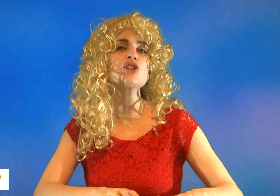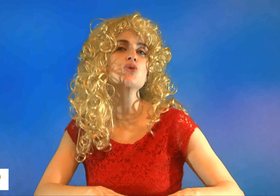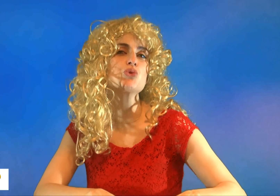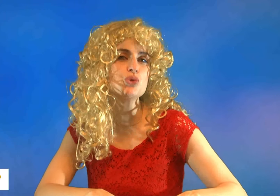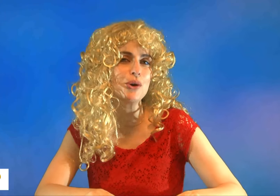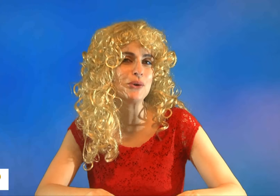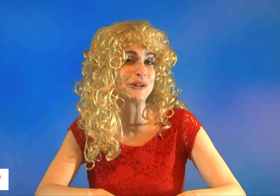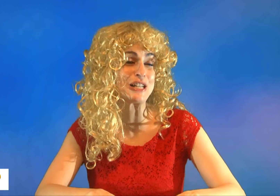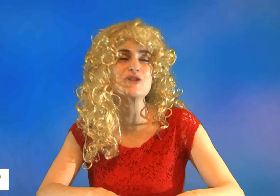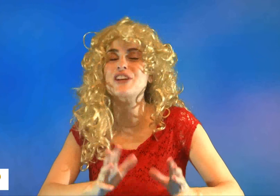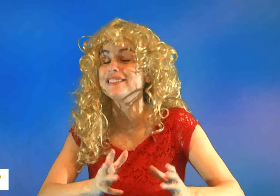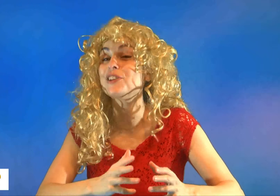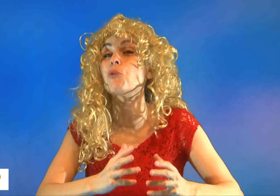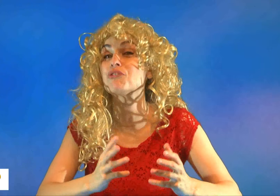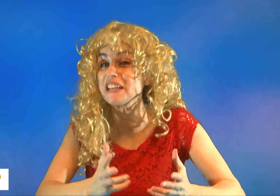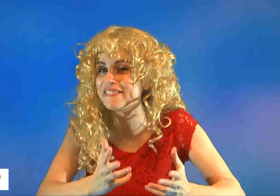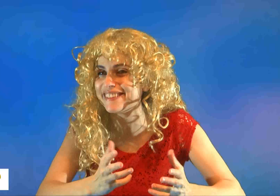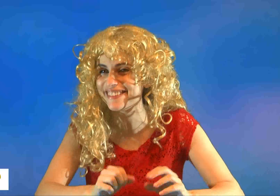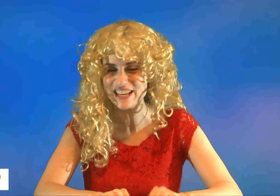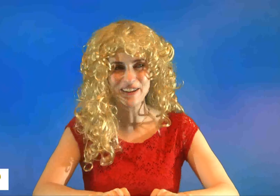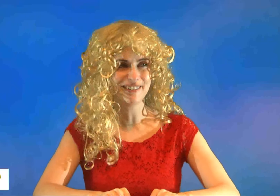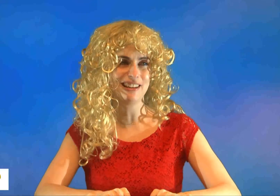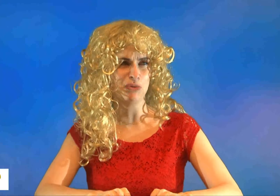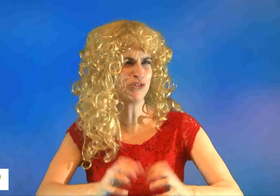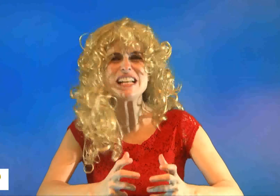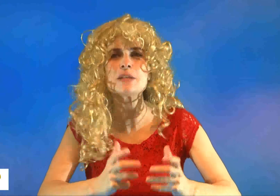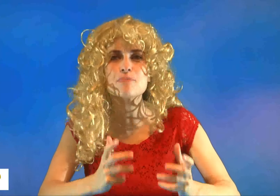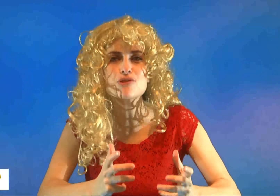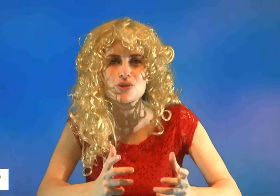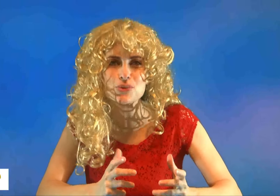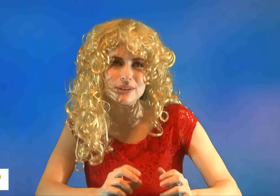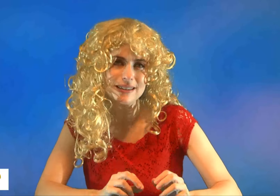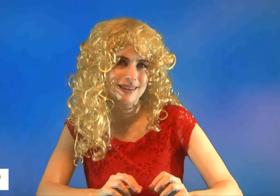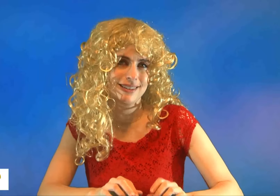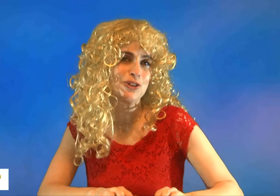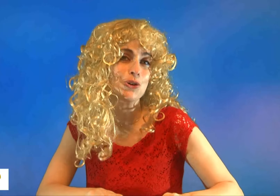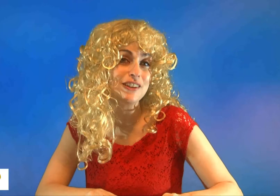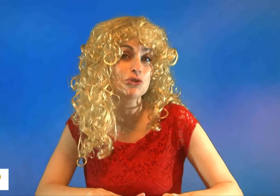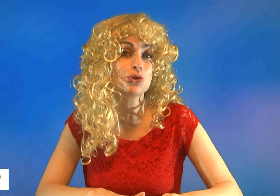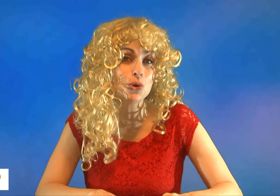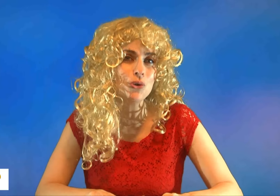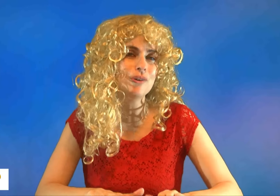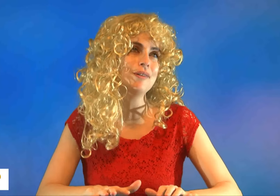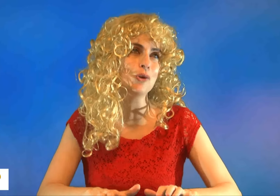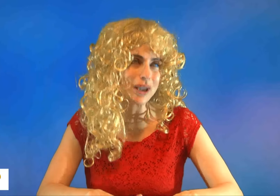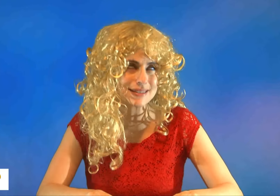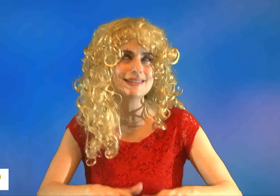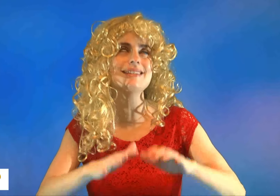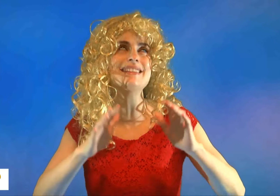parce que je cherche toujours les gènes qui conviennent, les vilaines pulsions qui ne retiennent que le récit